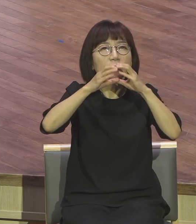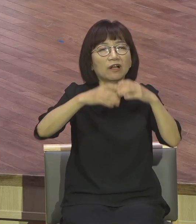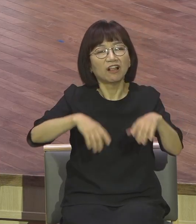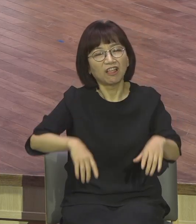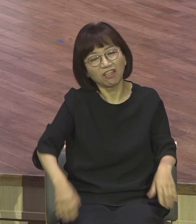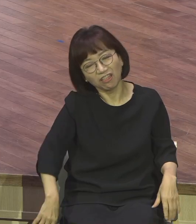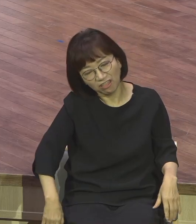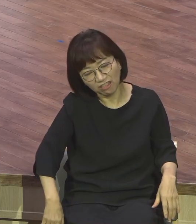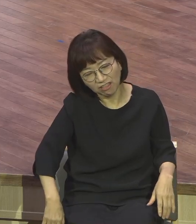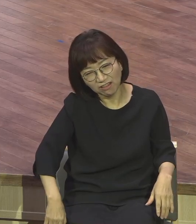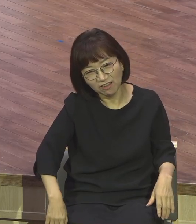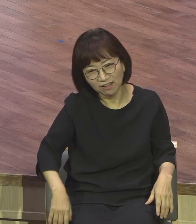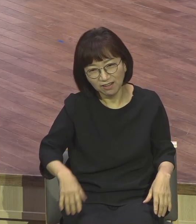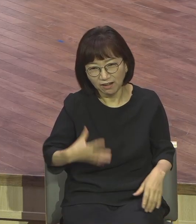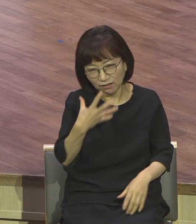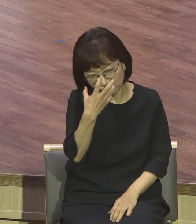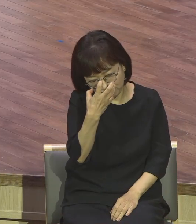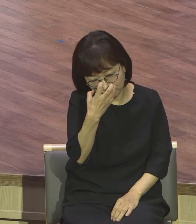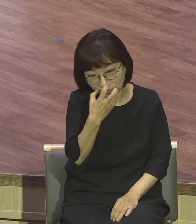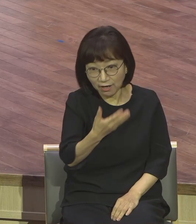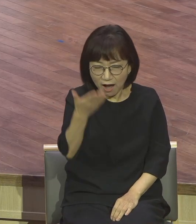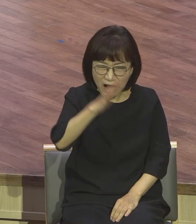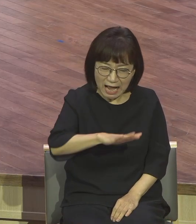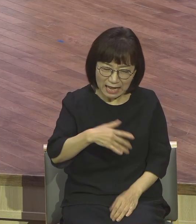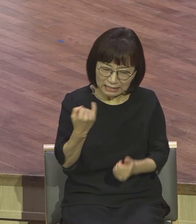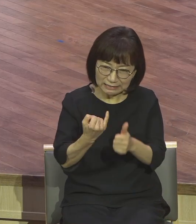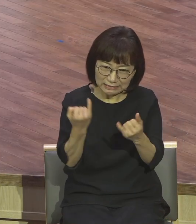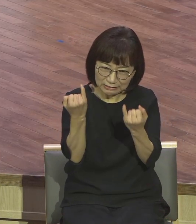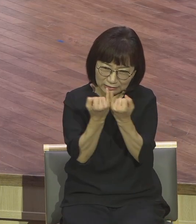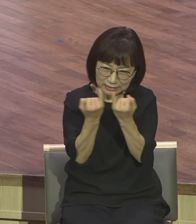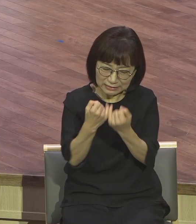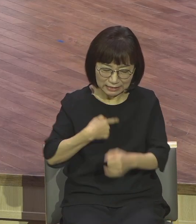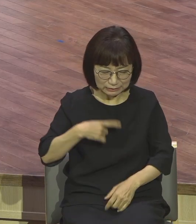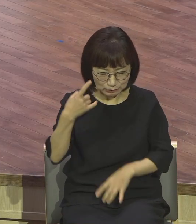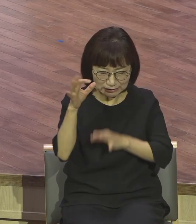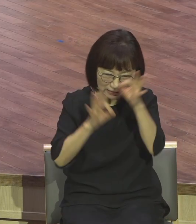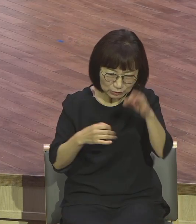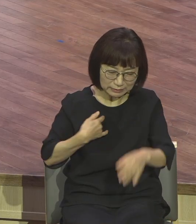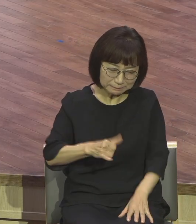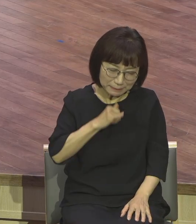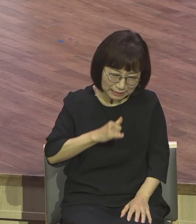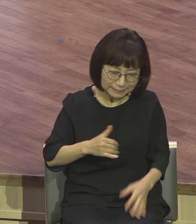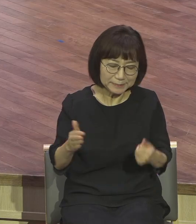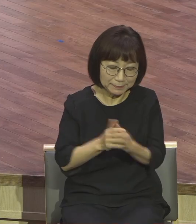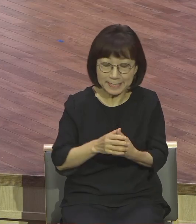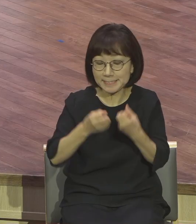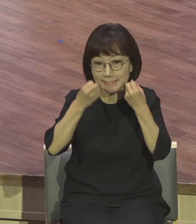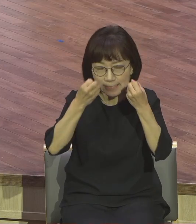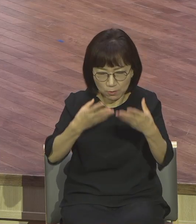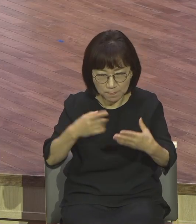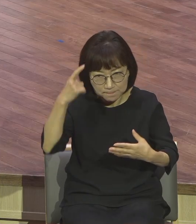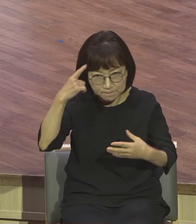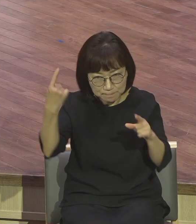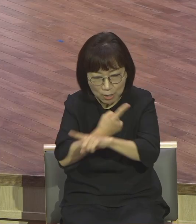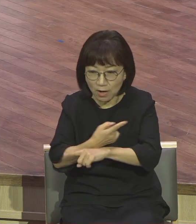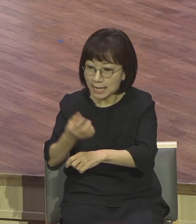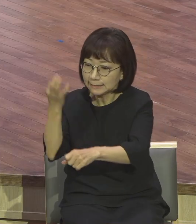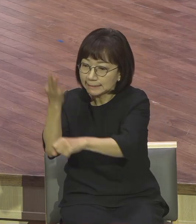남편이 활기찬 남자가 되었다 그것이 무엇이냐 피자였다 우기자